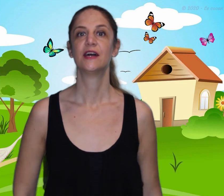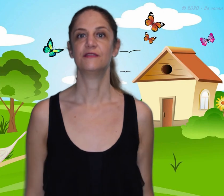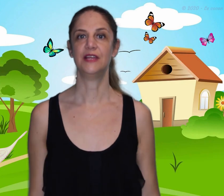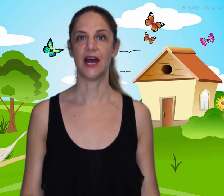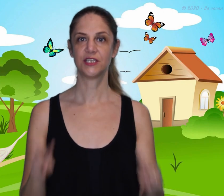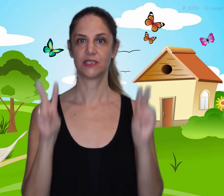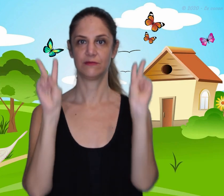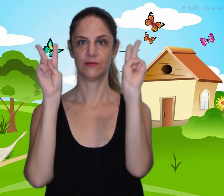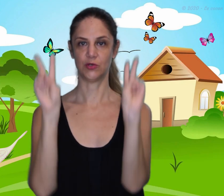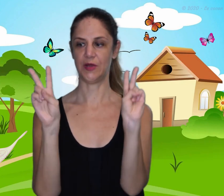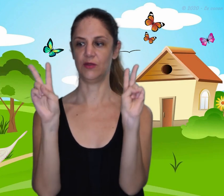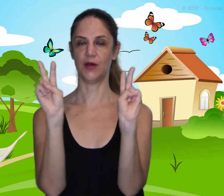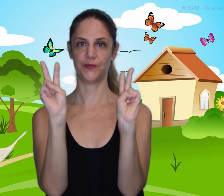Village, on met les doigts.